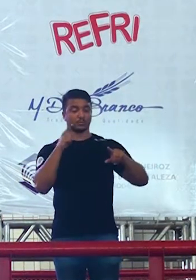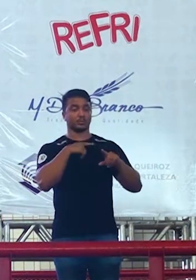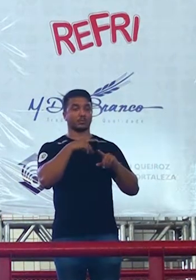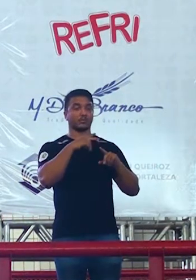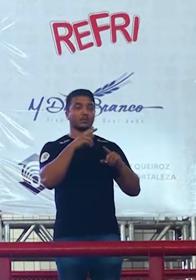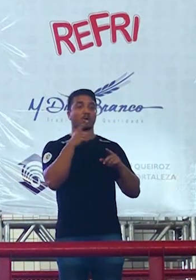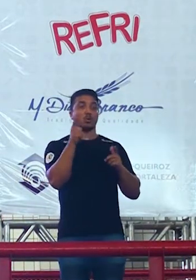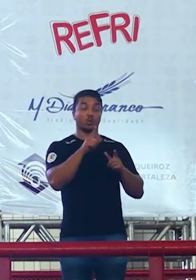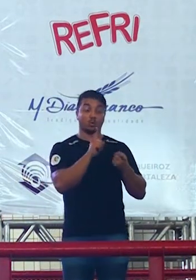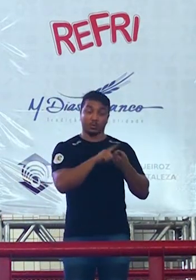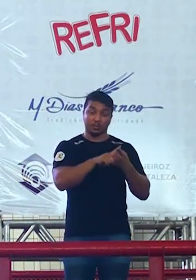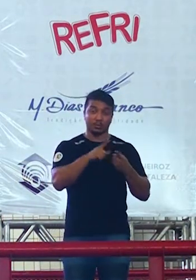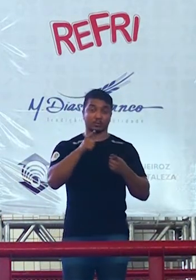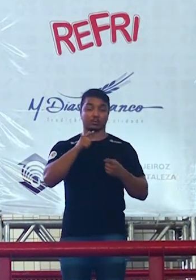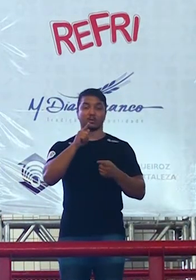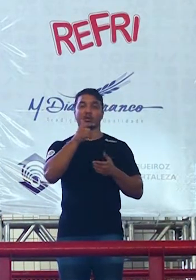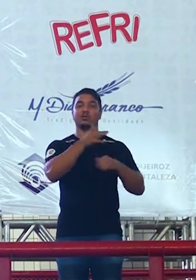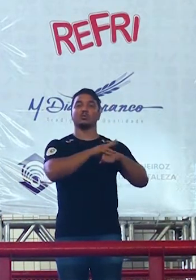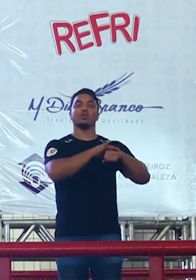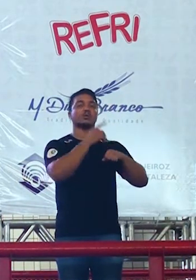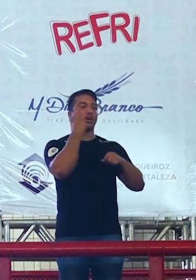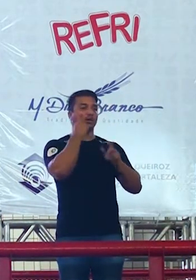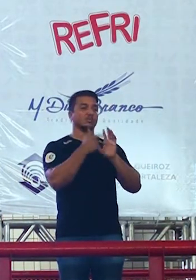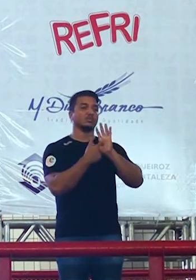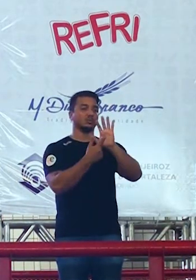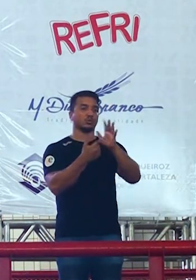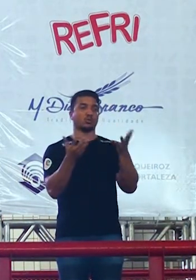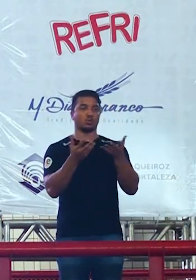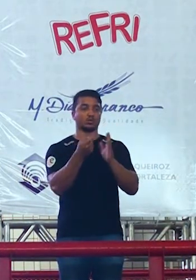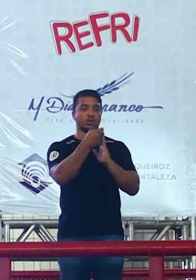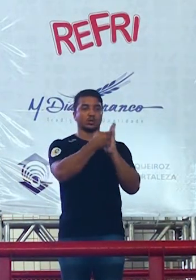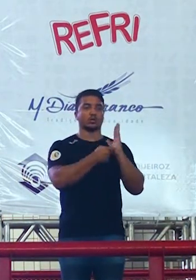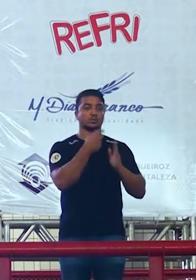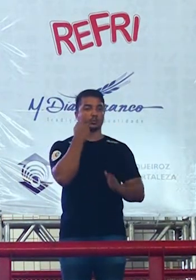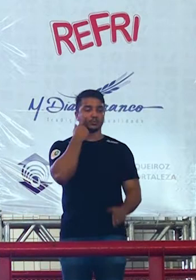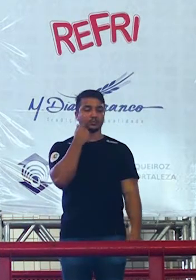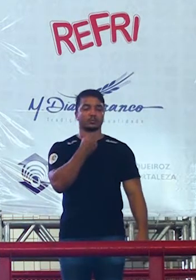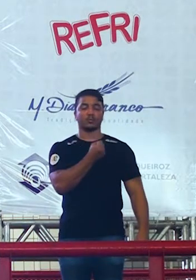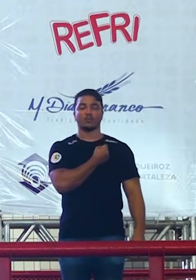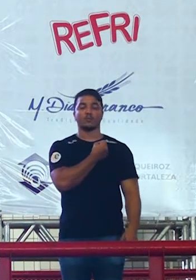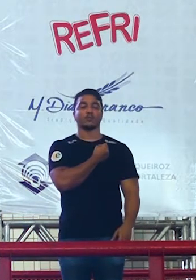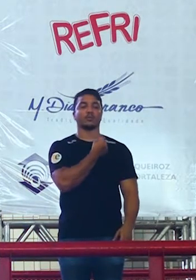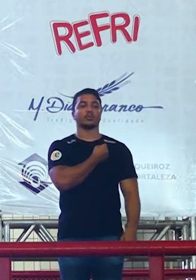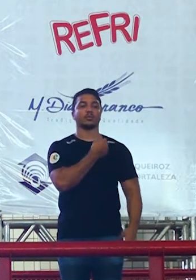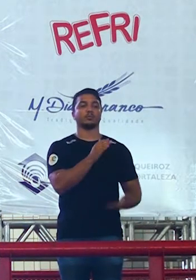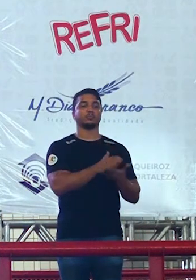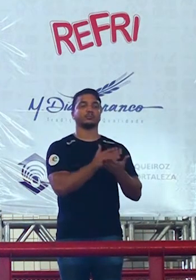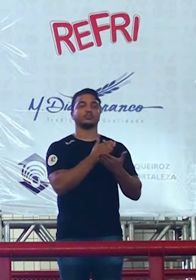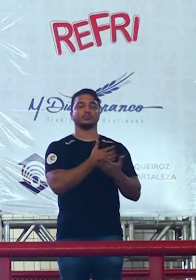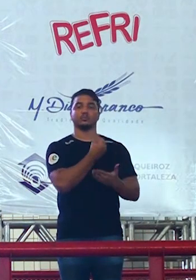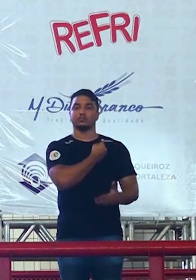temos uma doença também para trazer já para redação localize aí na página